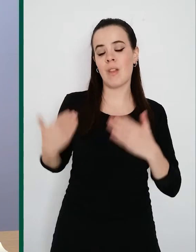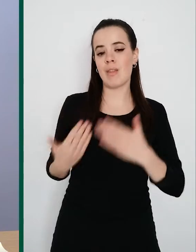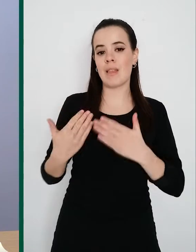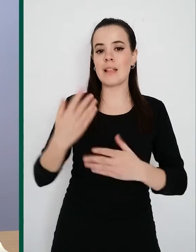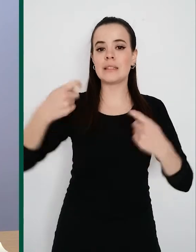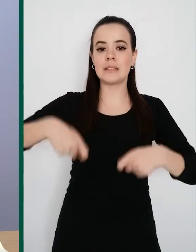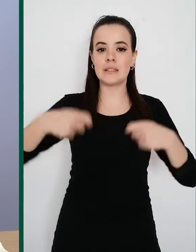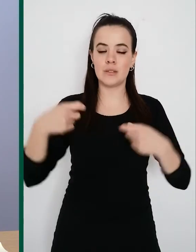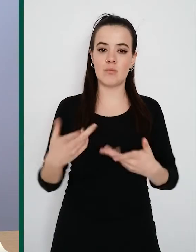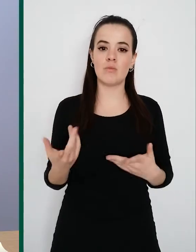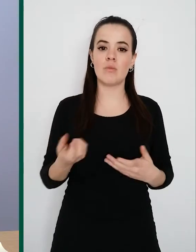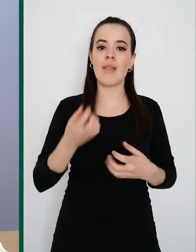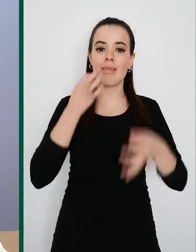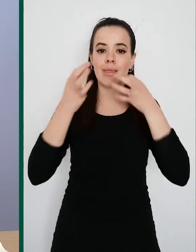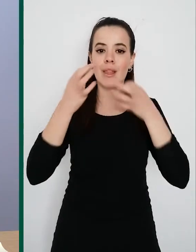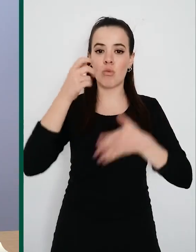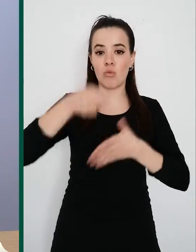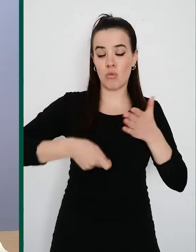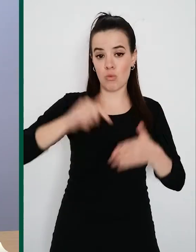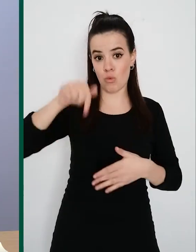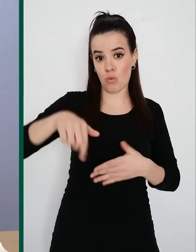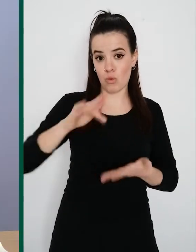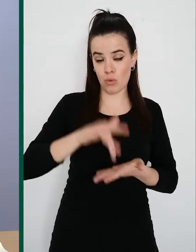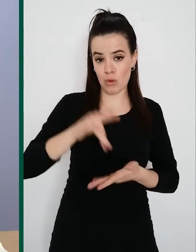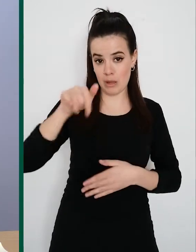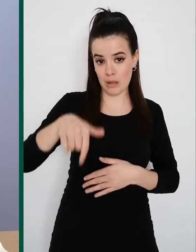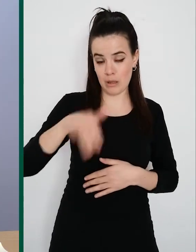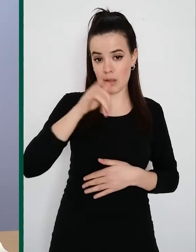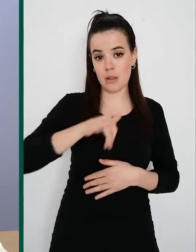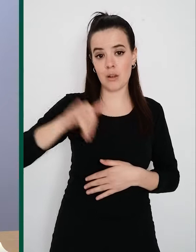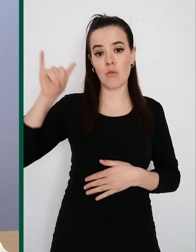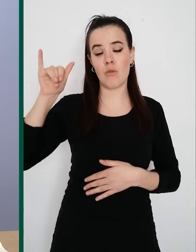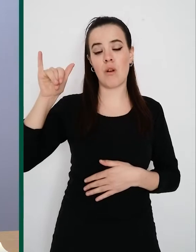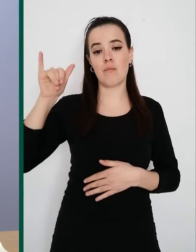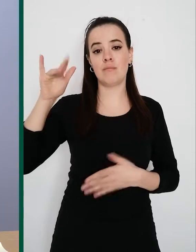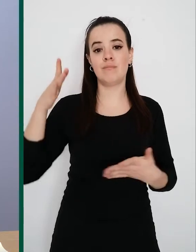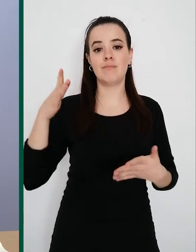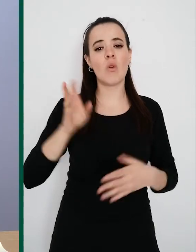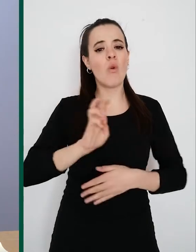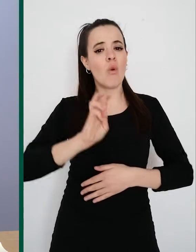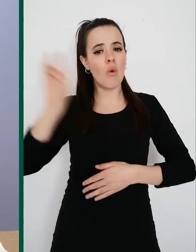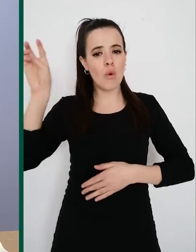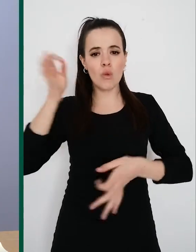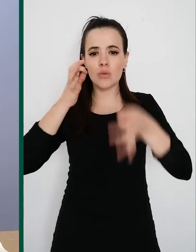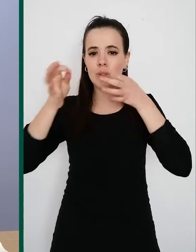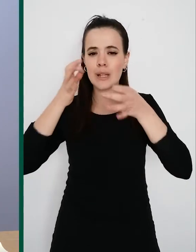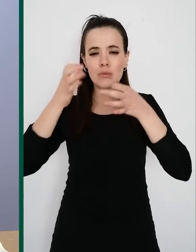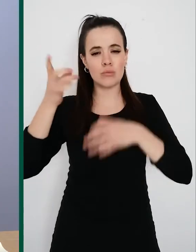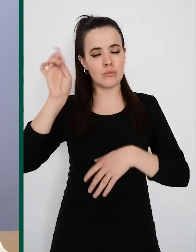duras que llevamos hoy aquí en nuestra comunidad, en nuestra tierra, ni ninguna otra que podamos llevar o que podamos dar,